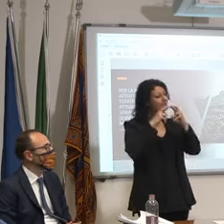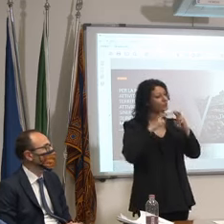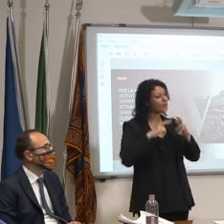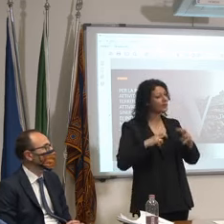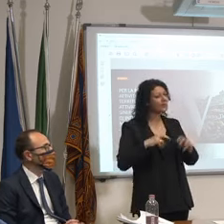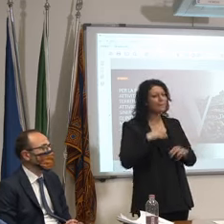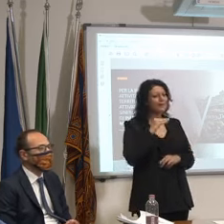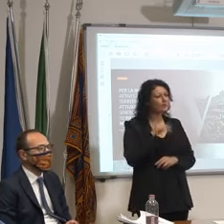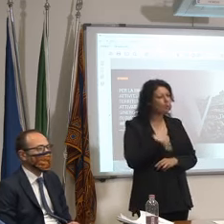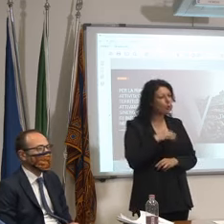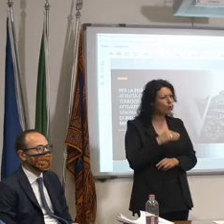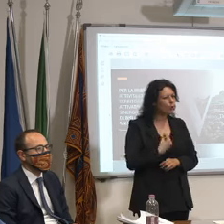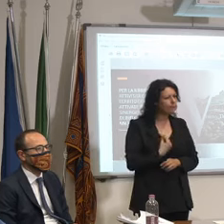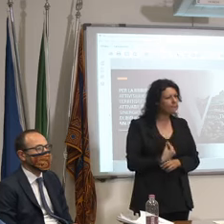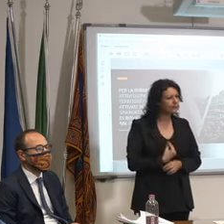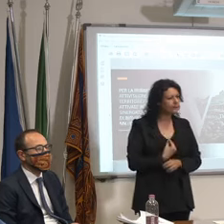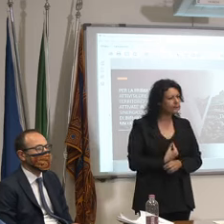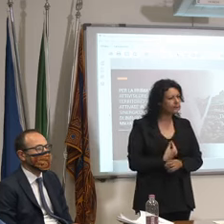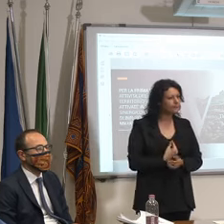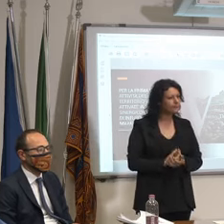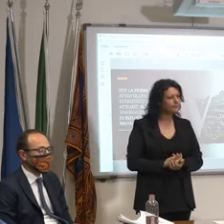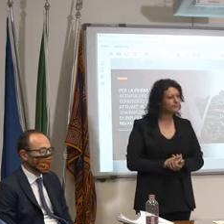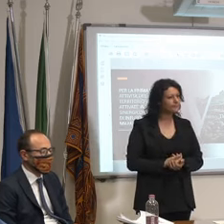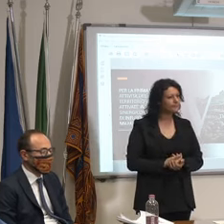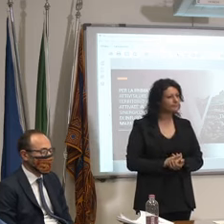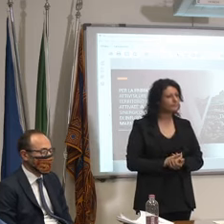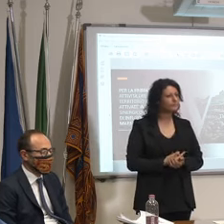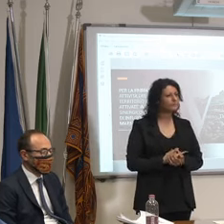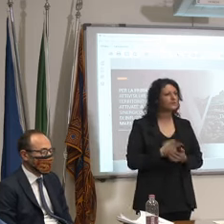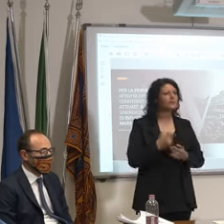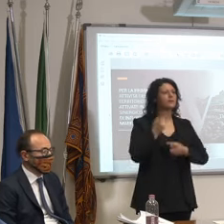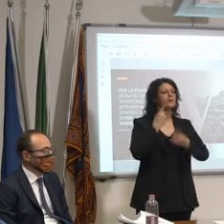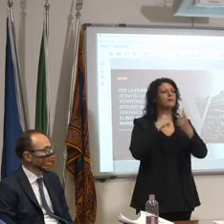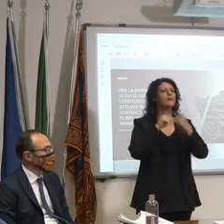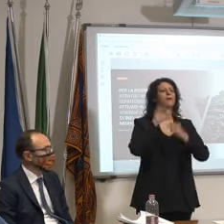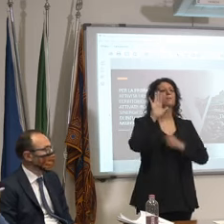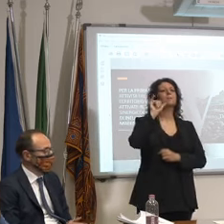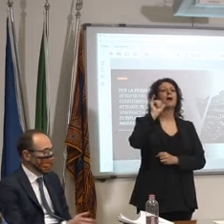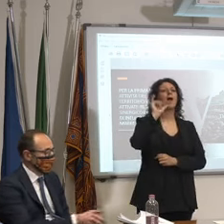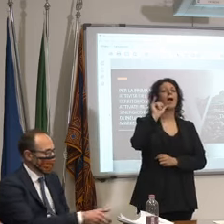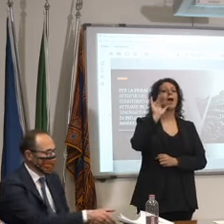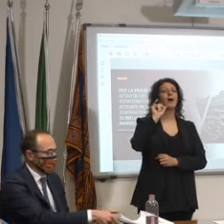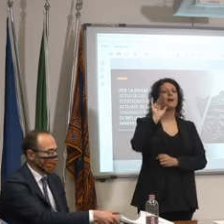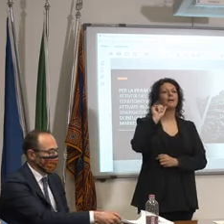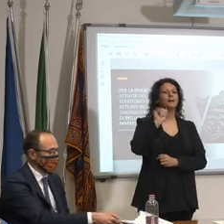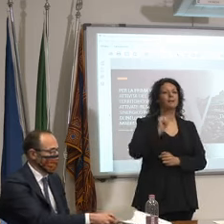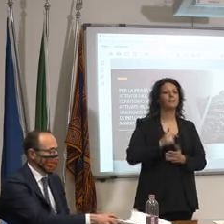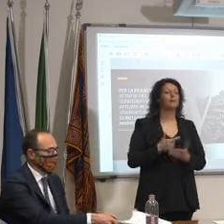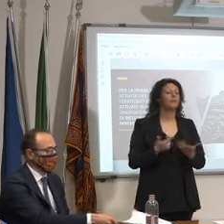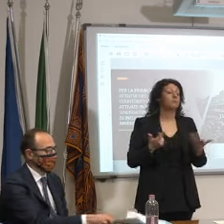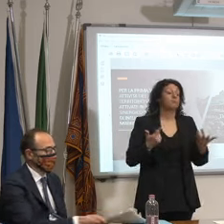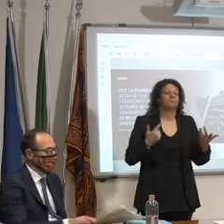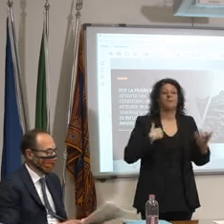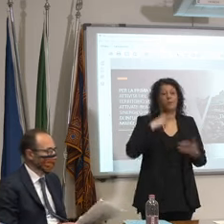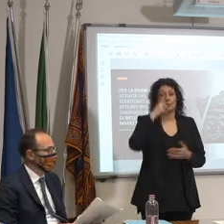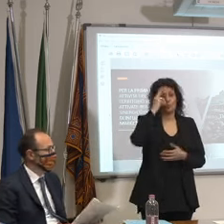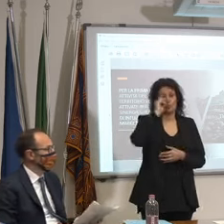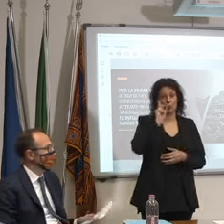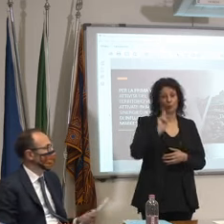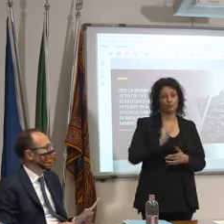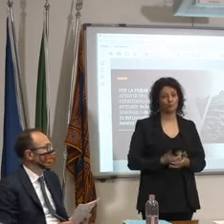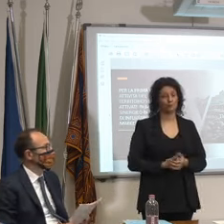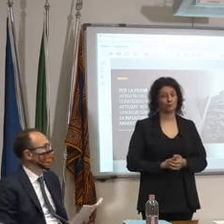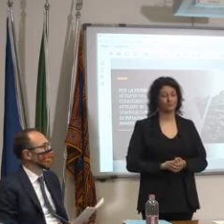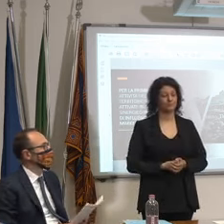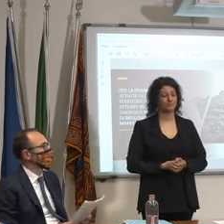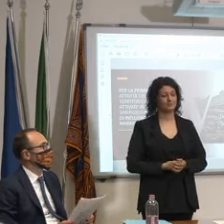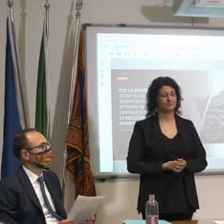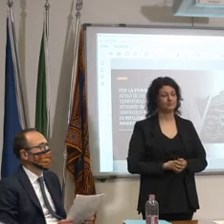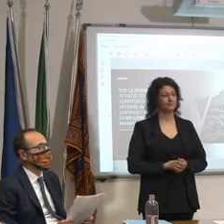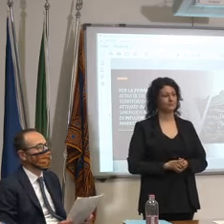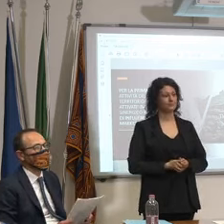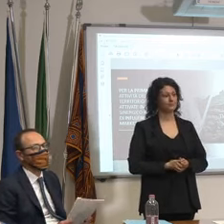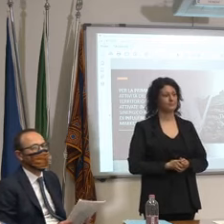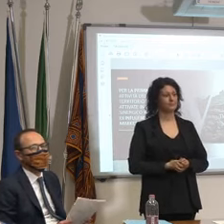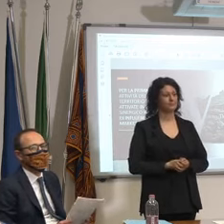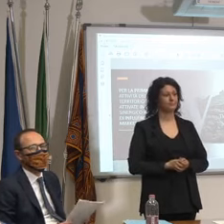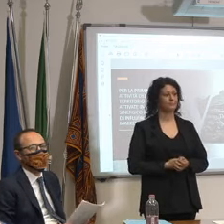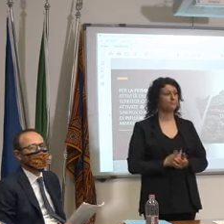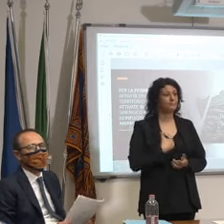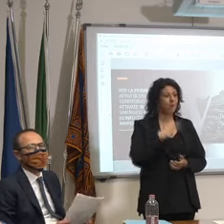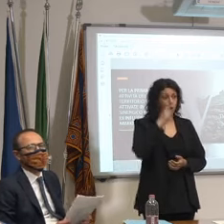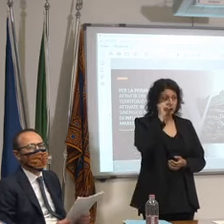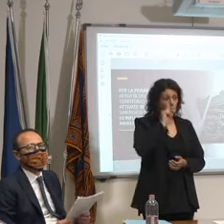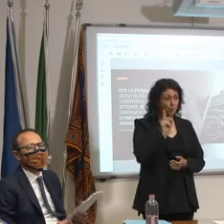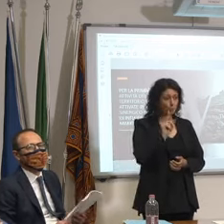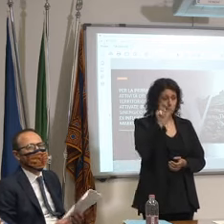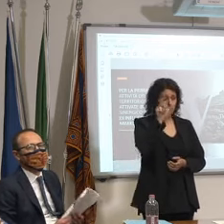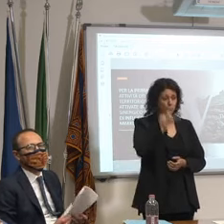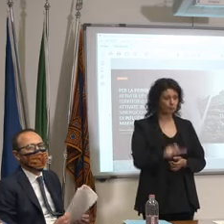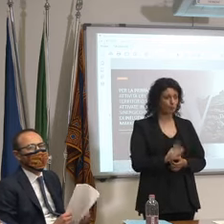dove? non lo so di Bari di Dottor ah ho capito non lo so buone non lo